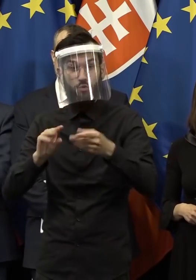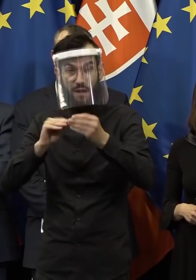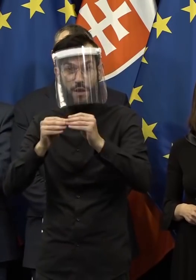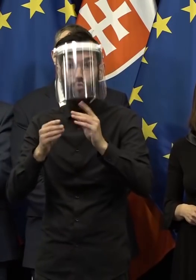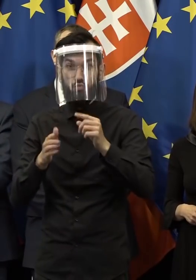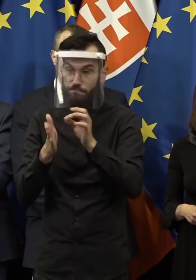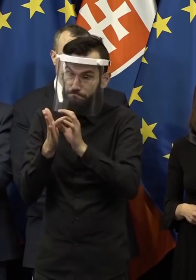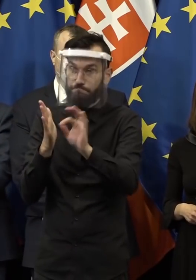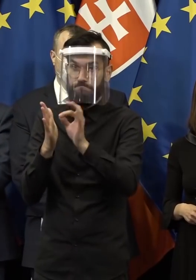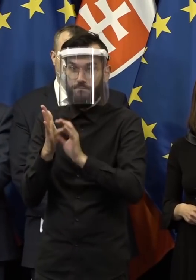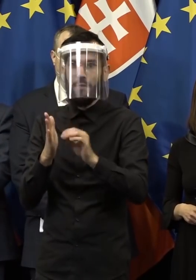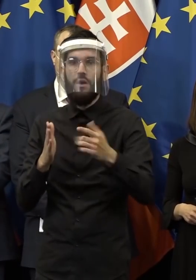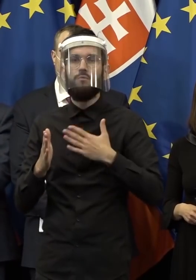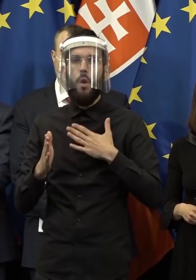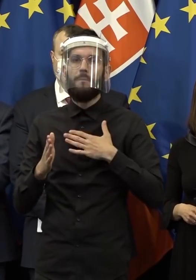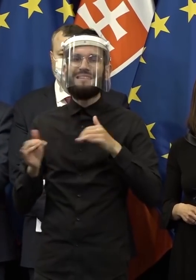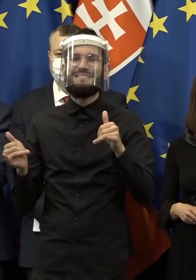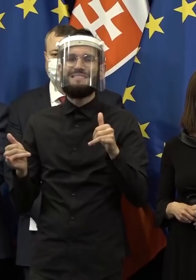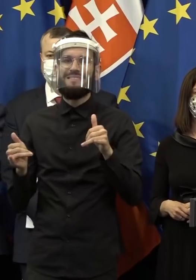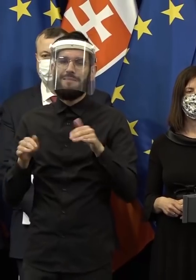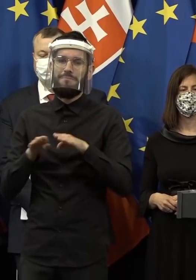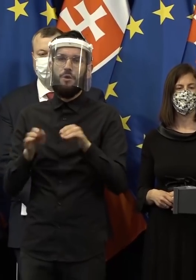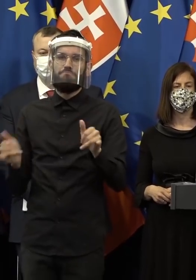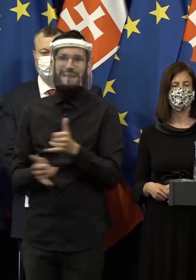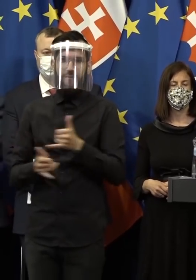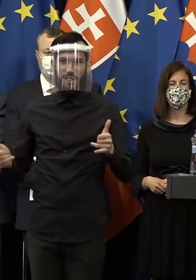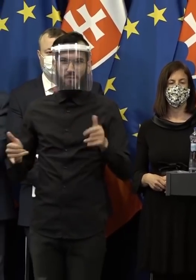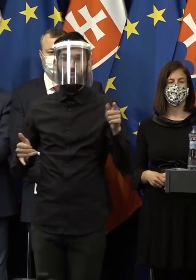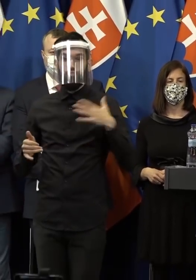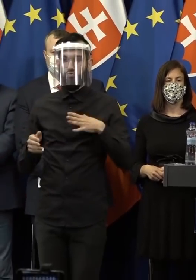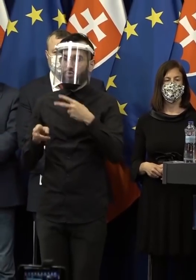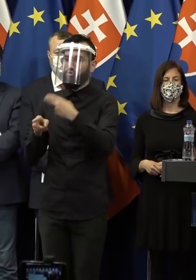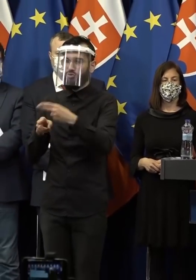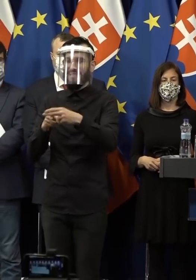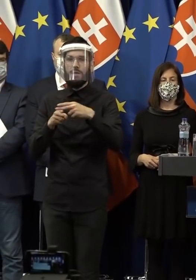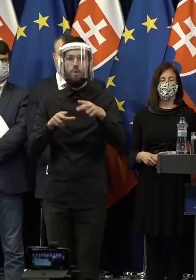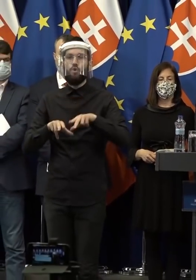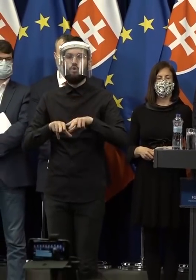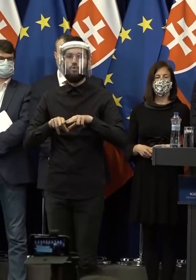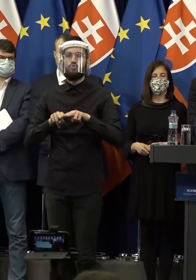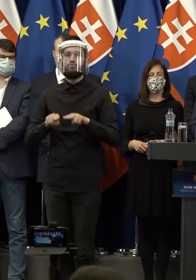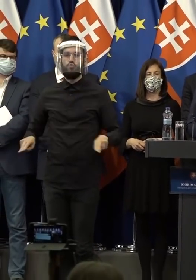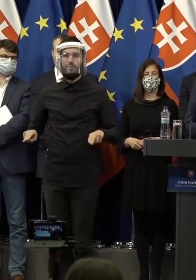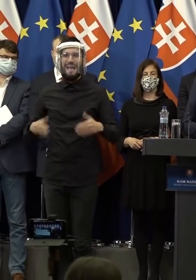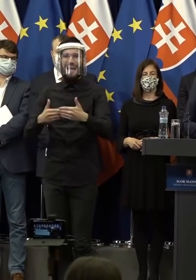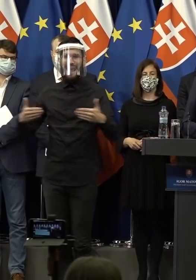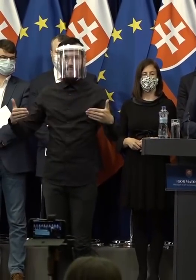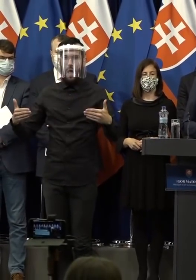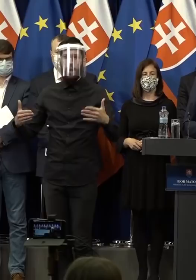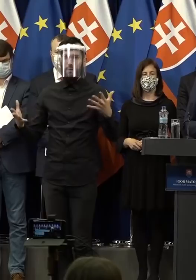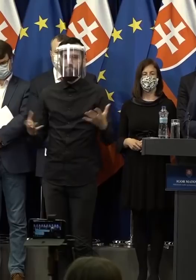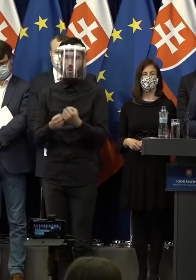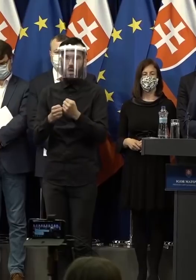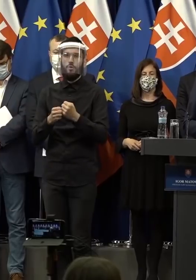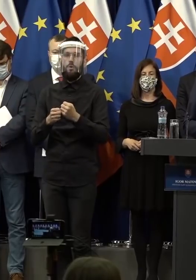naplňať, ja len poviem za rezort spravodlivosti, kedy sme začali čistiť súdnu radu. Tam sa podaril veľmi dobrý krok,